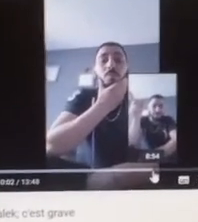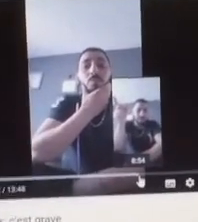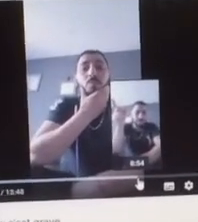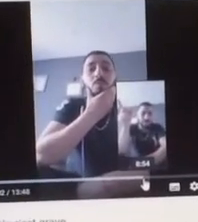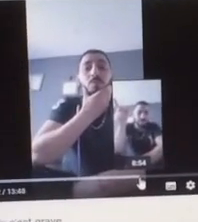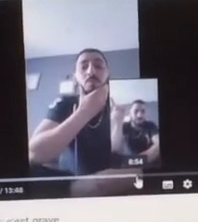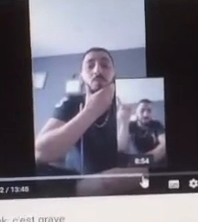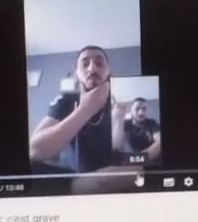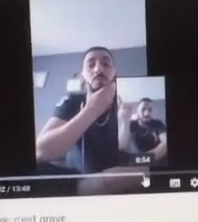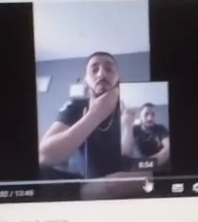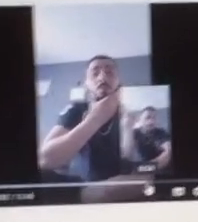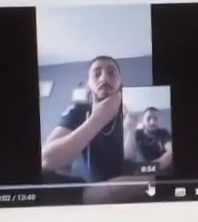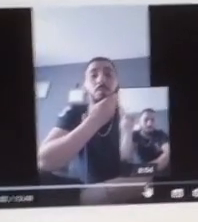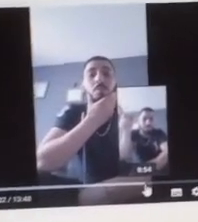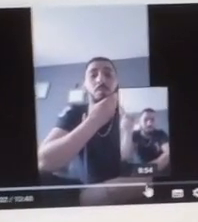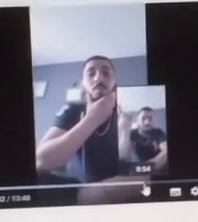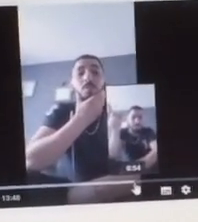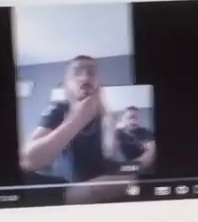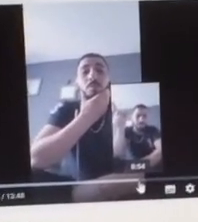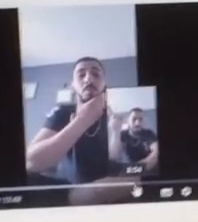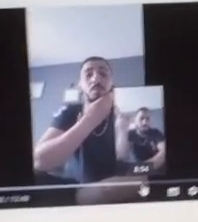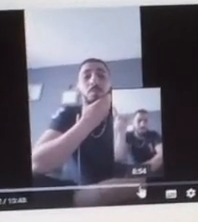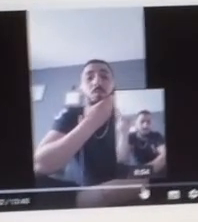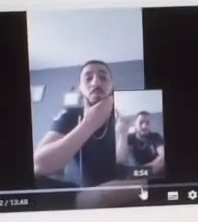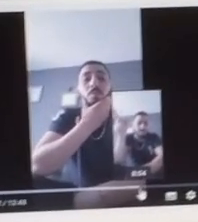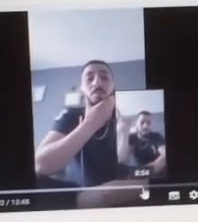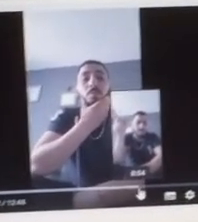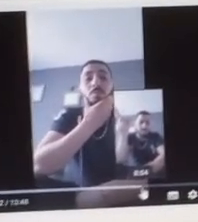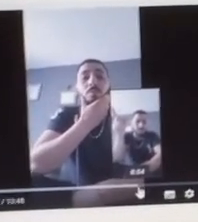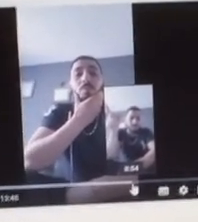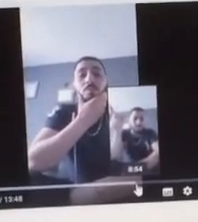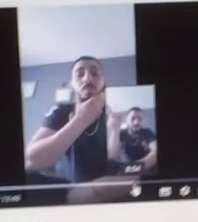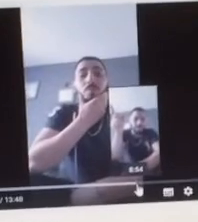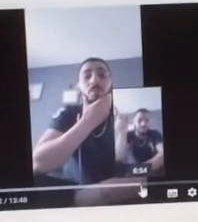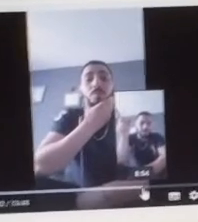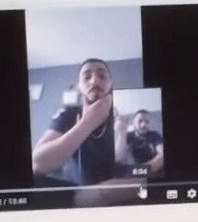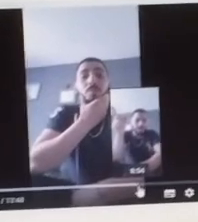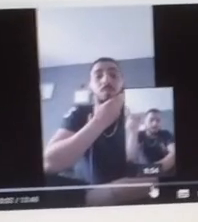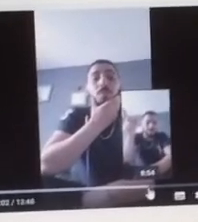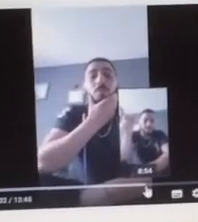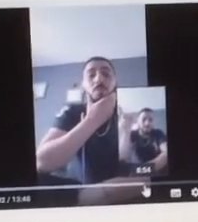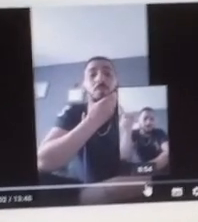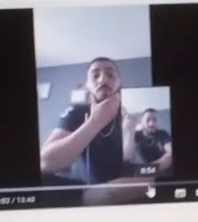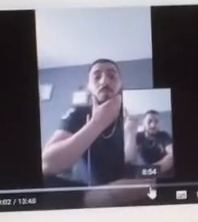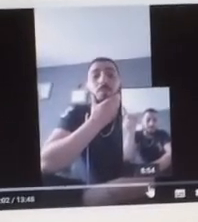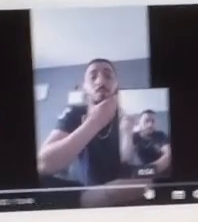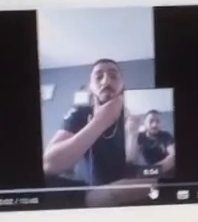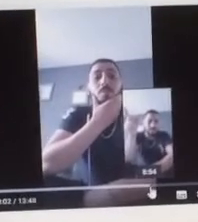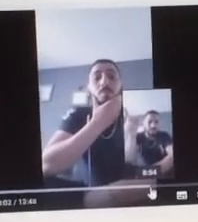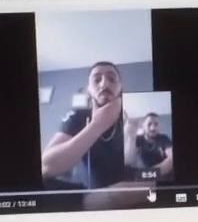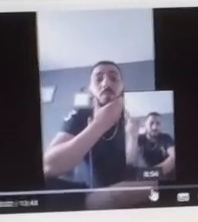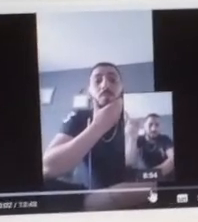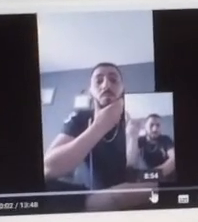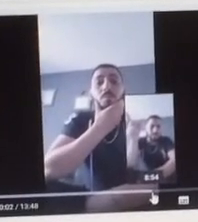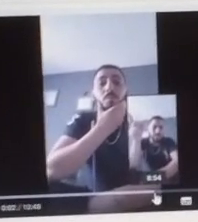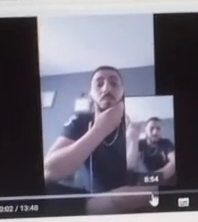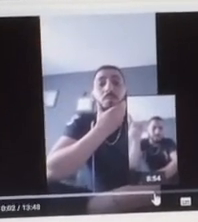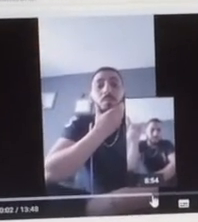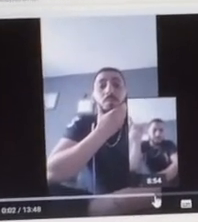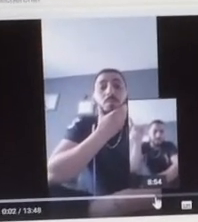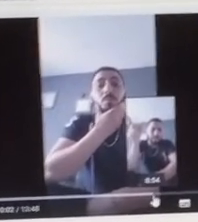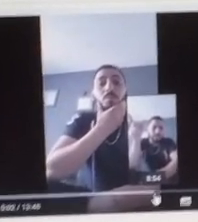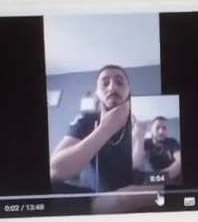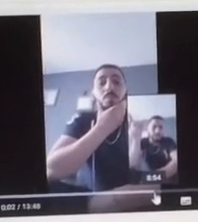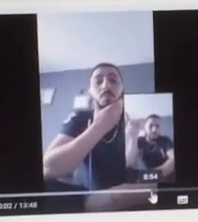ça va être un peu compliqué Donc, pour venir à Thali, pour te dire, je pense que, déjà,